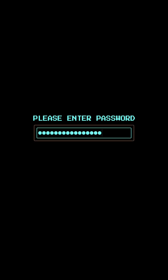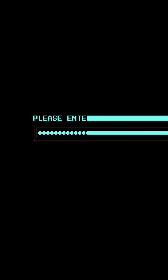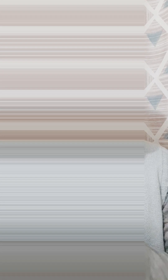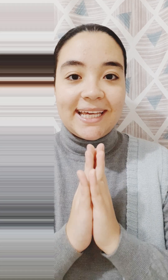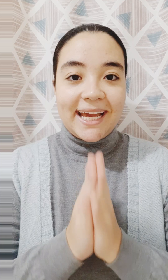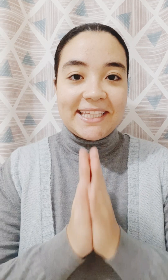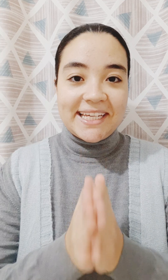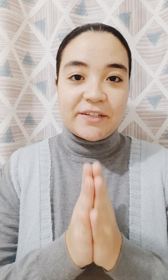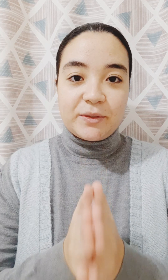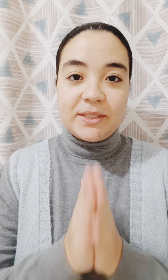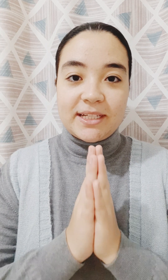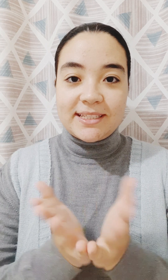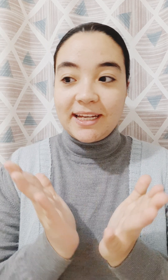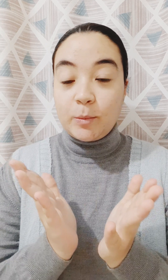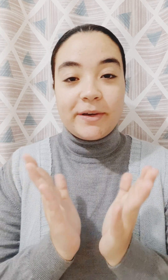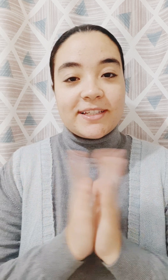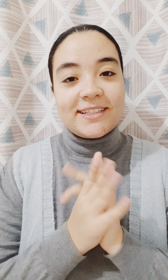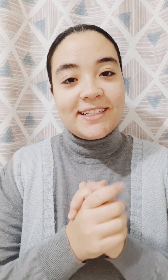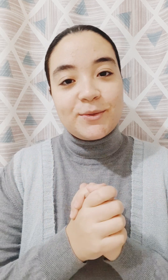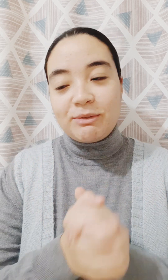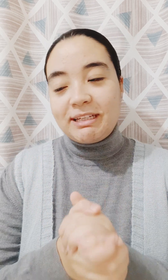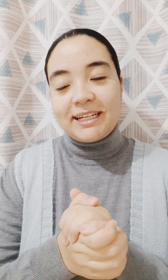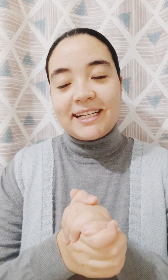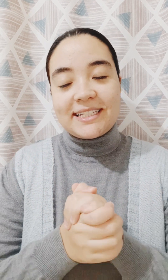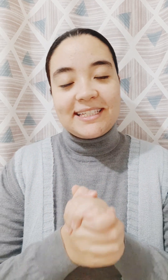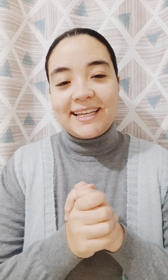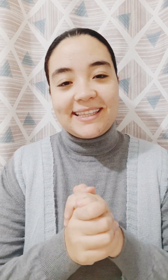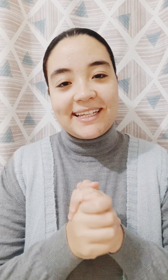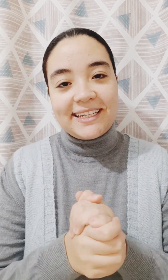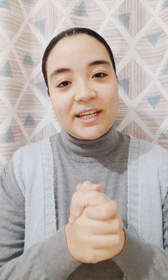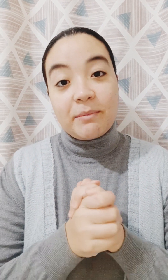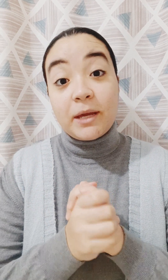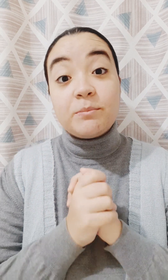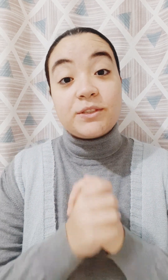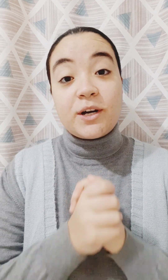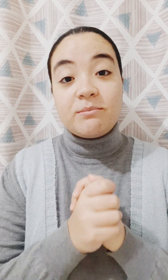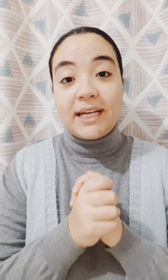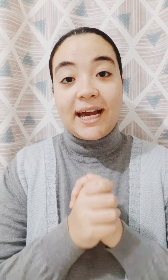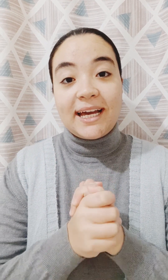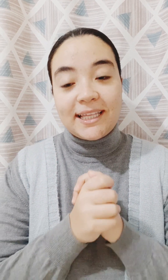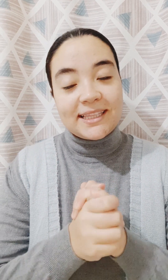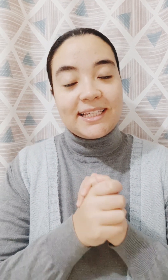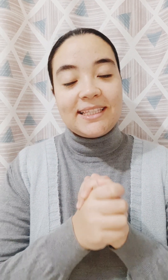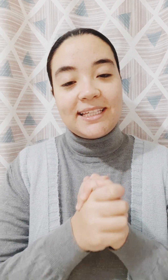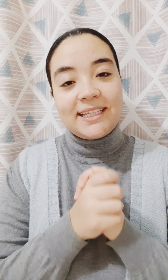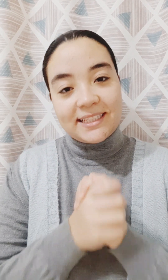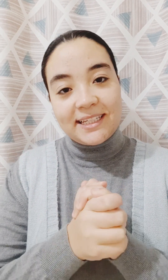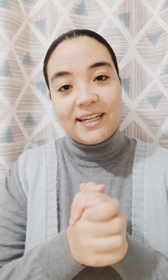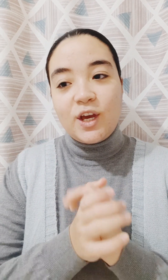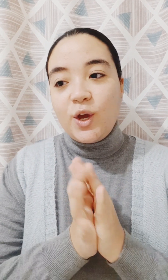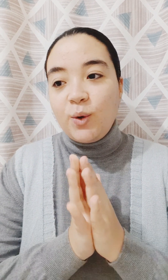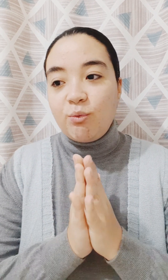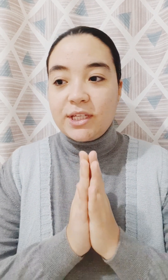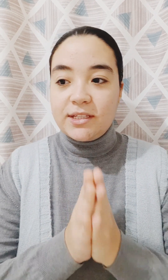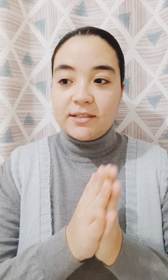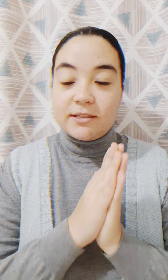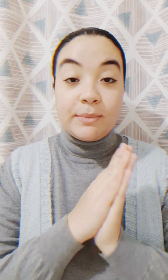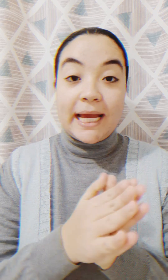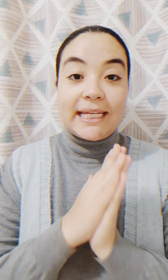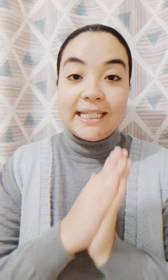حانا للأسف توديع السنة المميزة دي وانا حزينة جدا لان انا بحب رقم بتاعها جدا جدا جدا جدا وبيعني لي